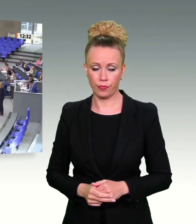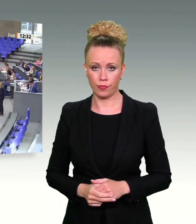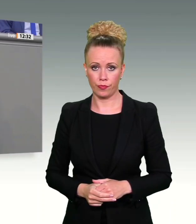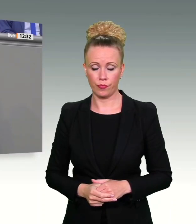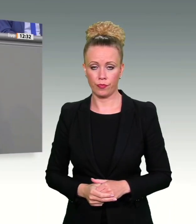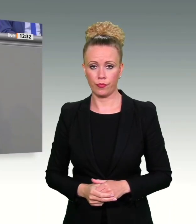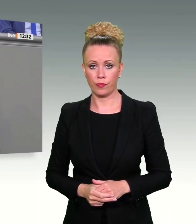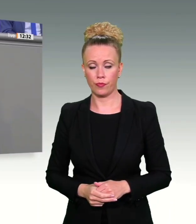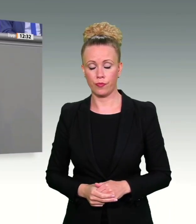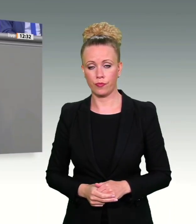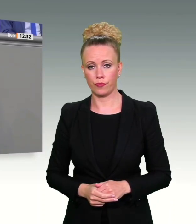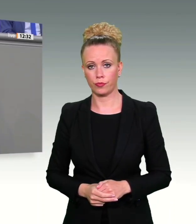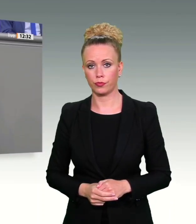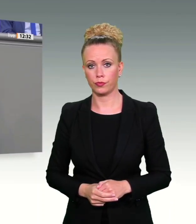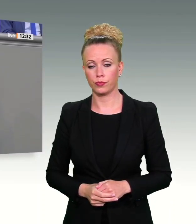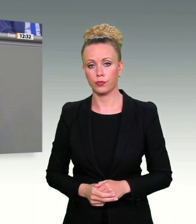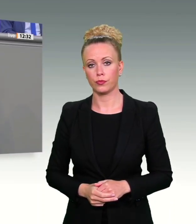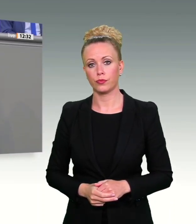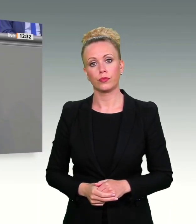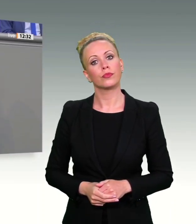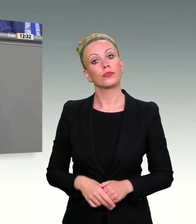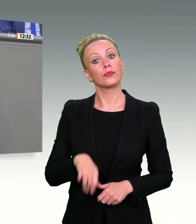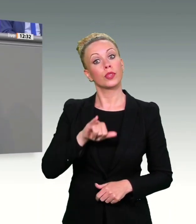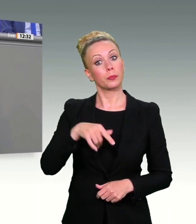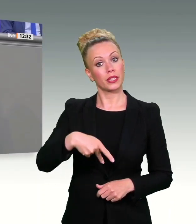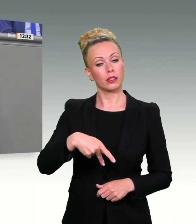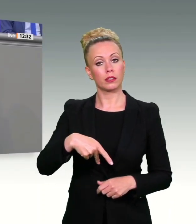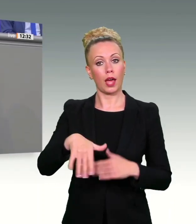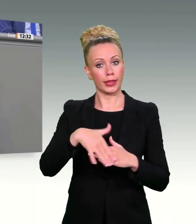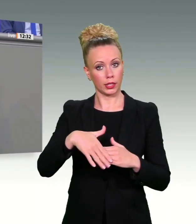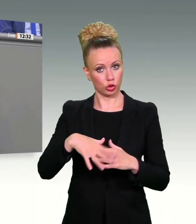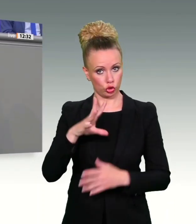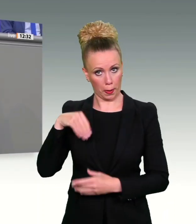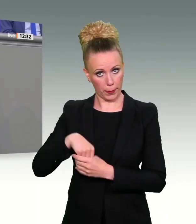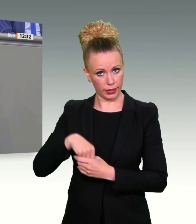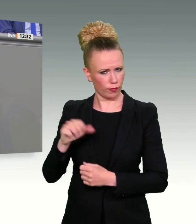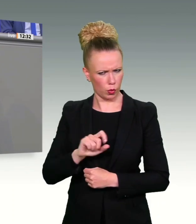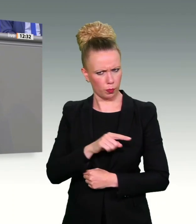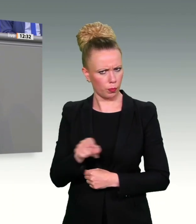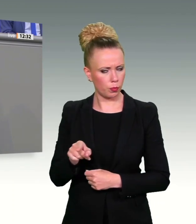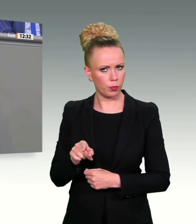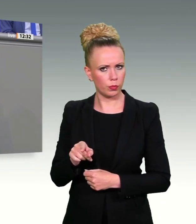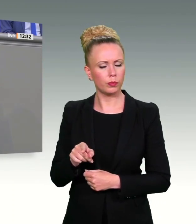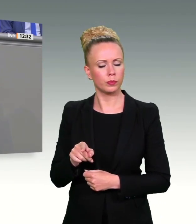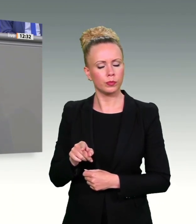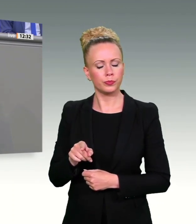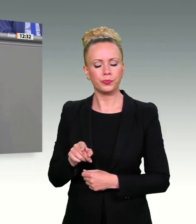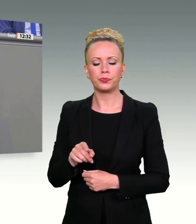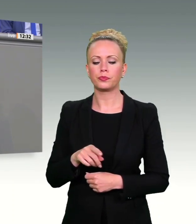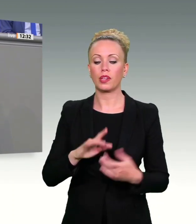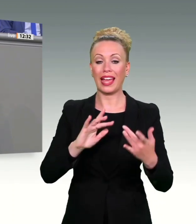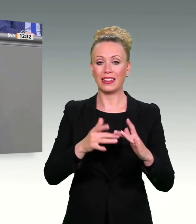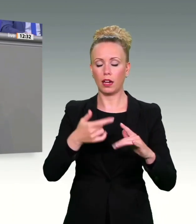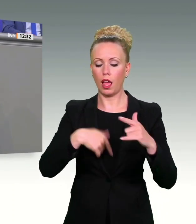Warum ist aber gerade hier die IP-Adressenspeicherung so dringend notwendig? Das Internet hat dazu geführt, dass